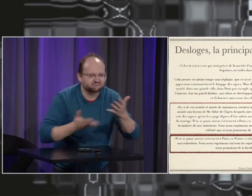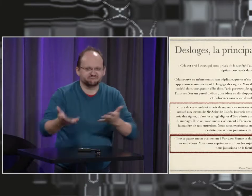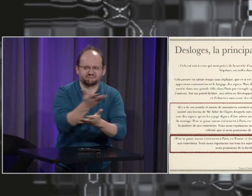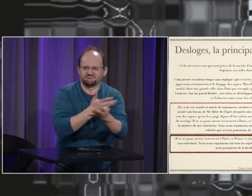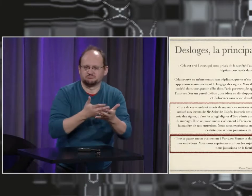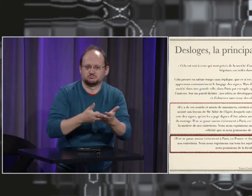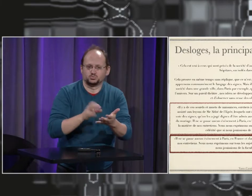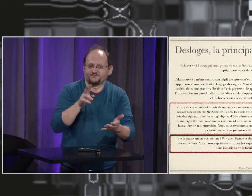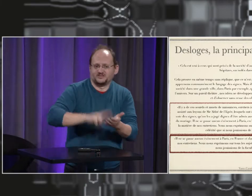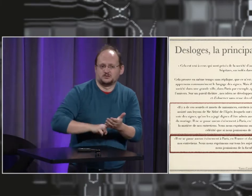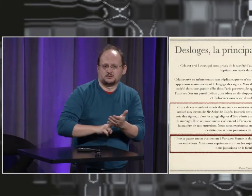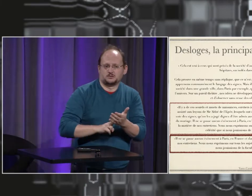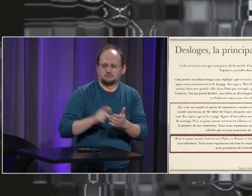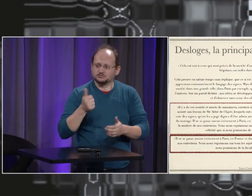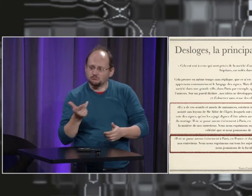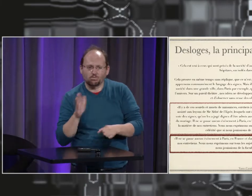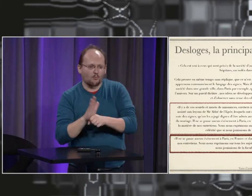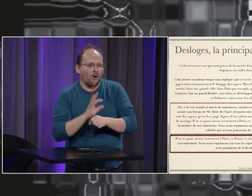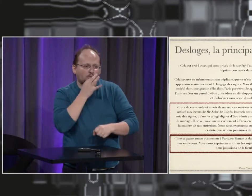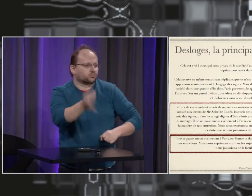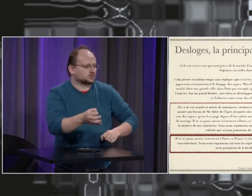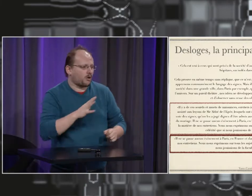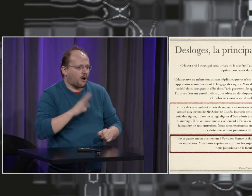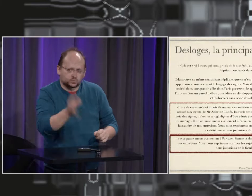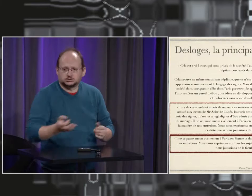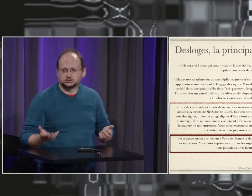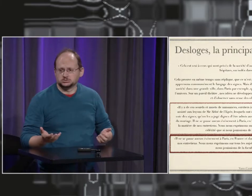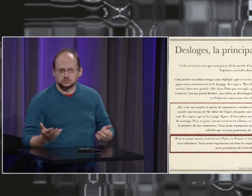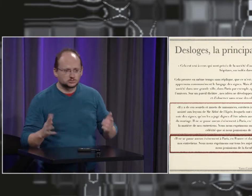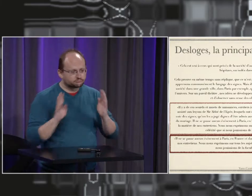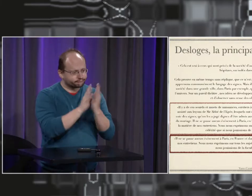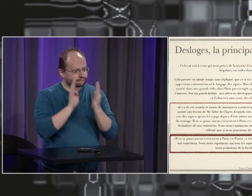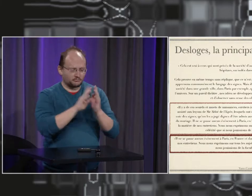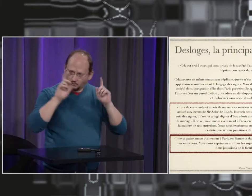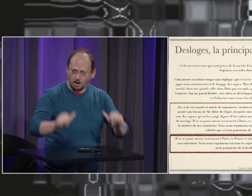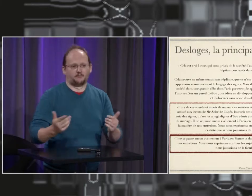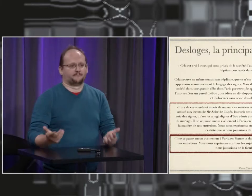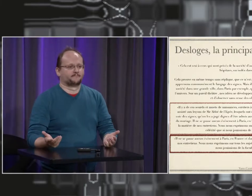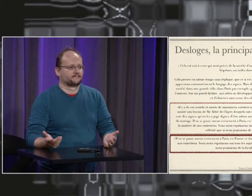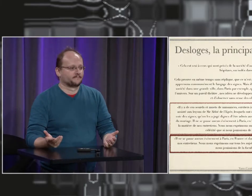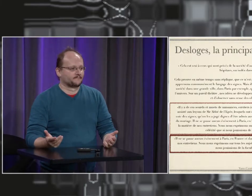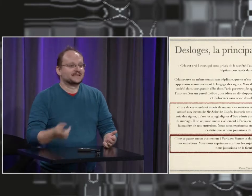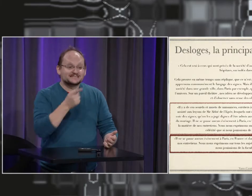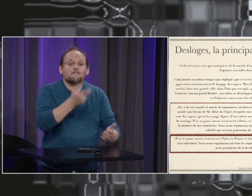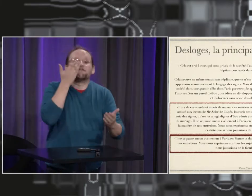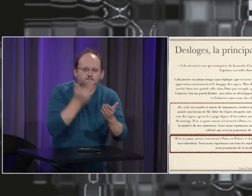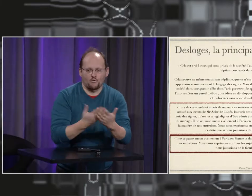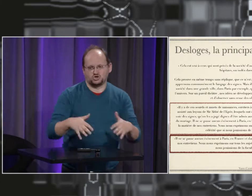expliquer ce qui est écrit devant lui. On a des témoins qui disent qu'il se passe ces choses-là, que les sourds se rencontrent, qu'ils sont